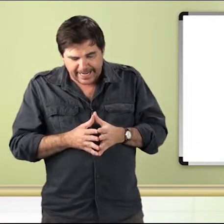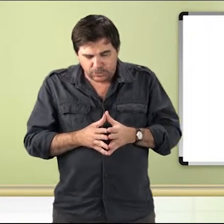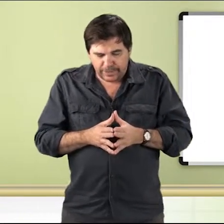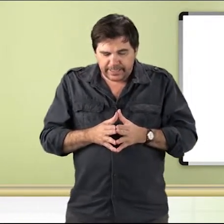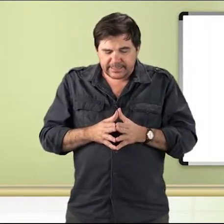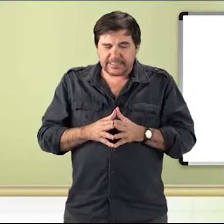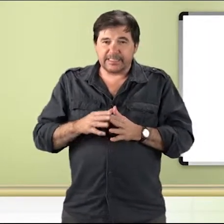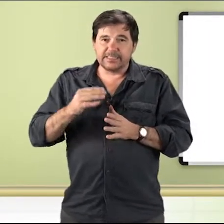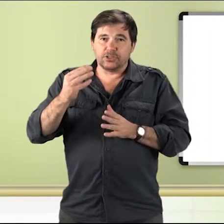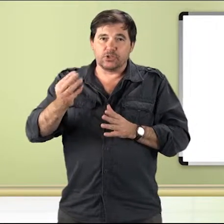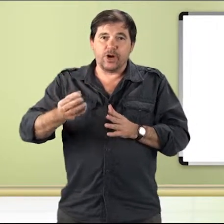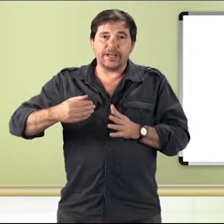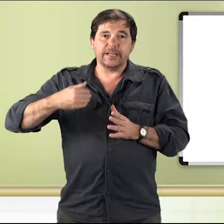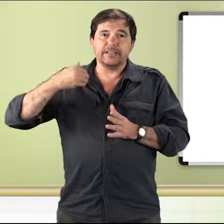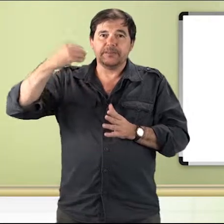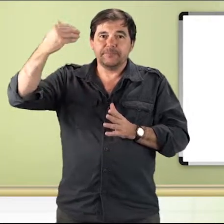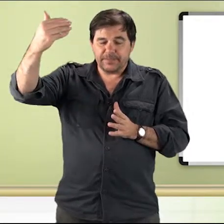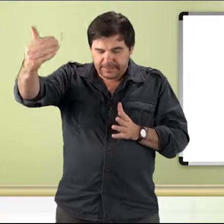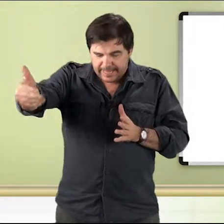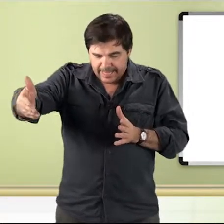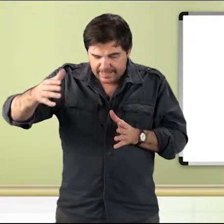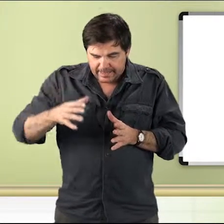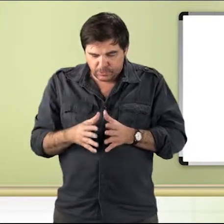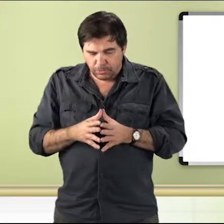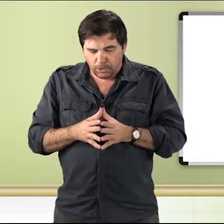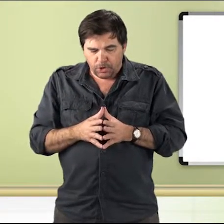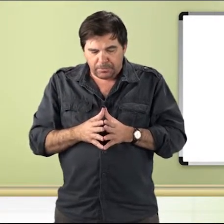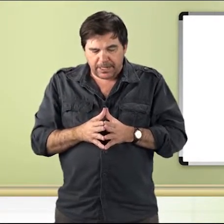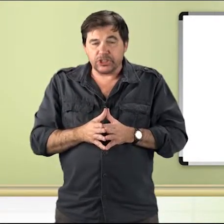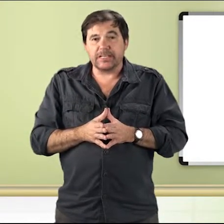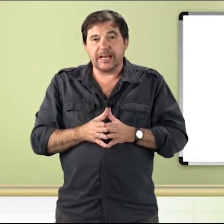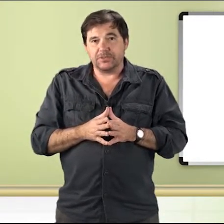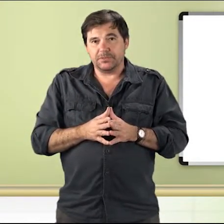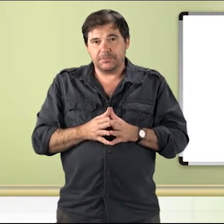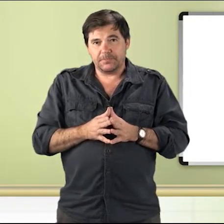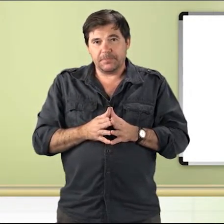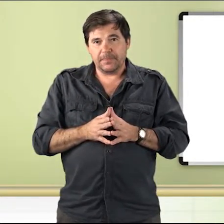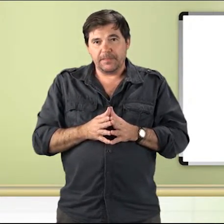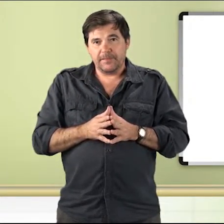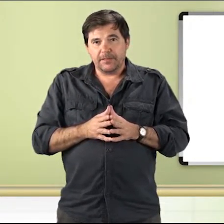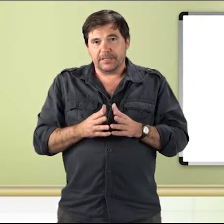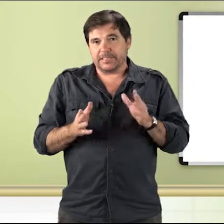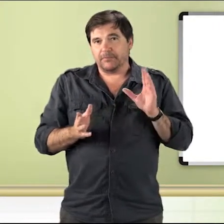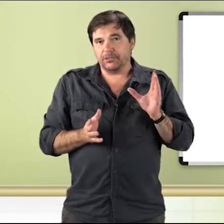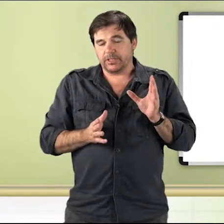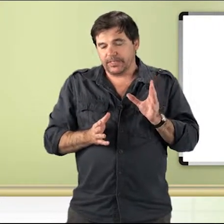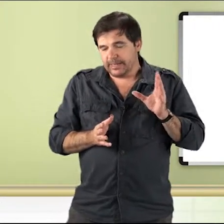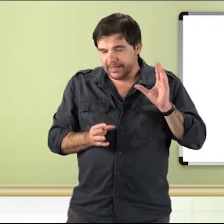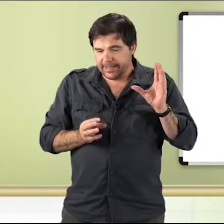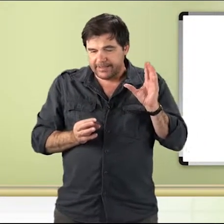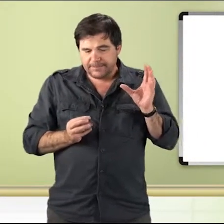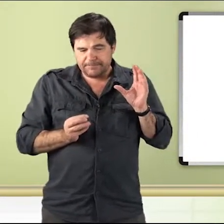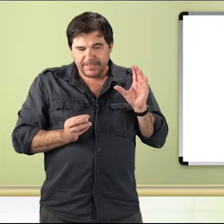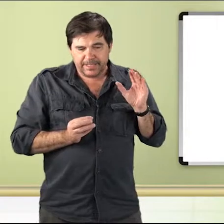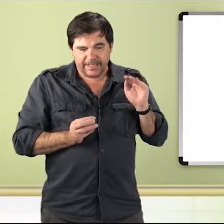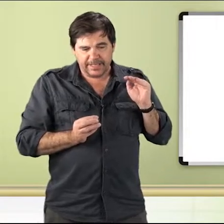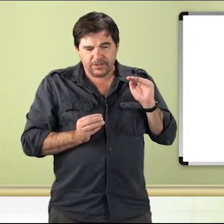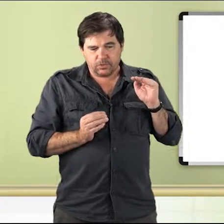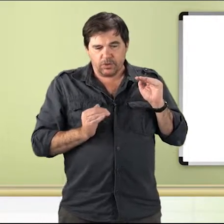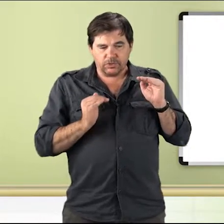natureza transitória do bloco partidário, sabendo que quando